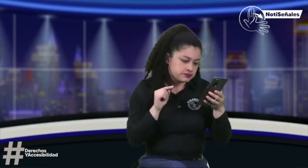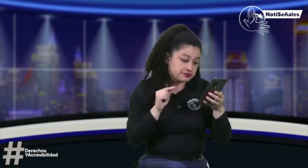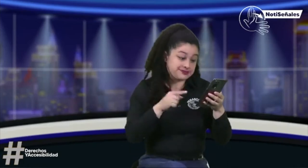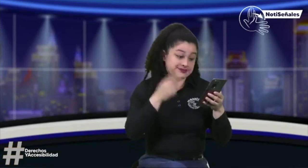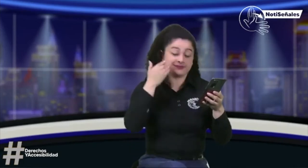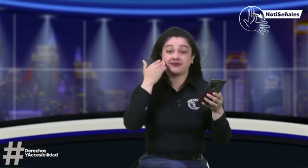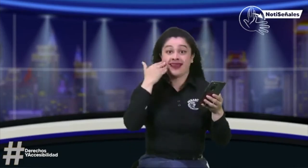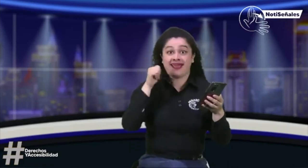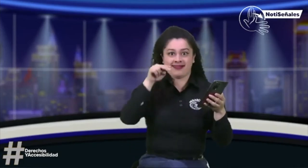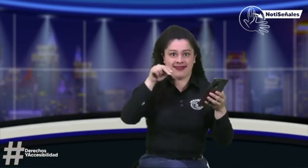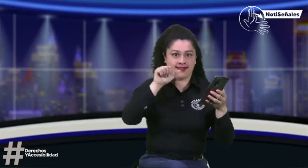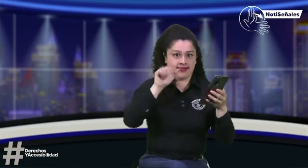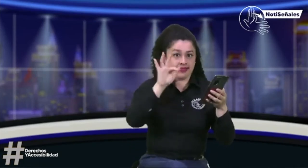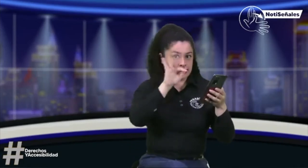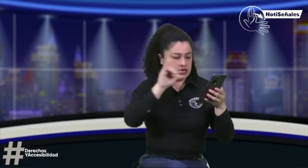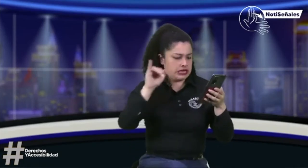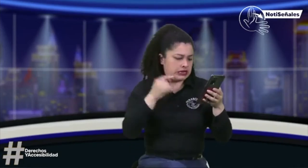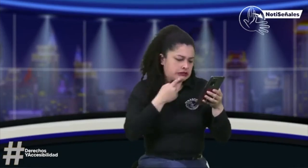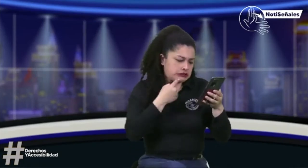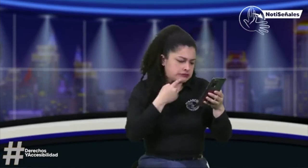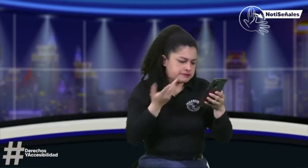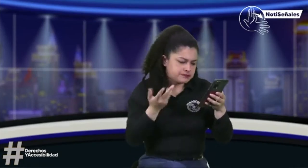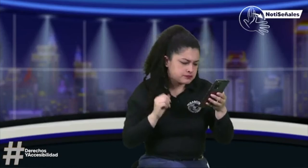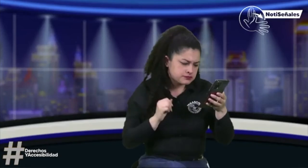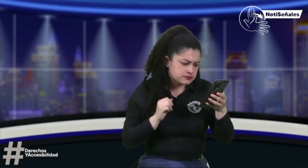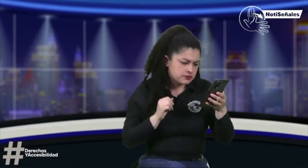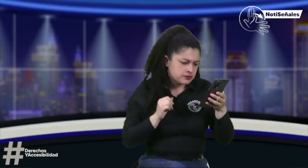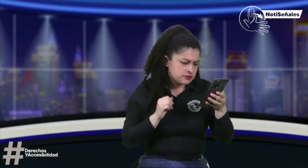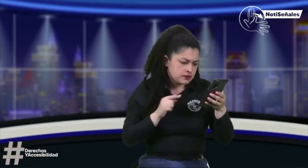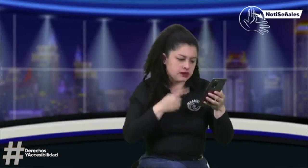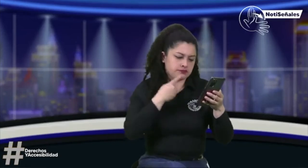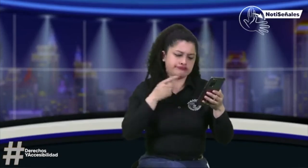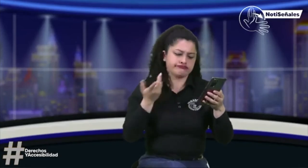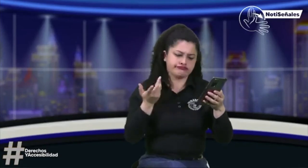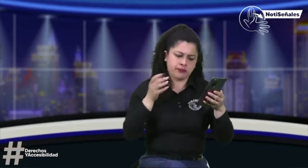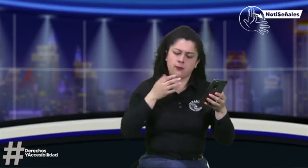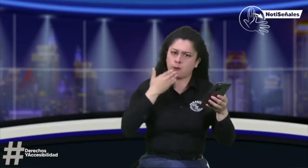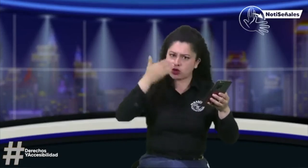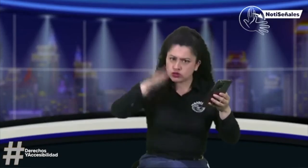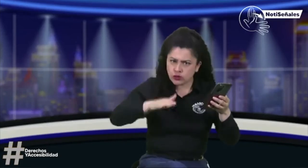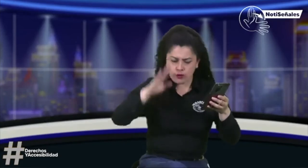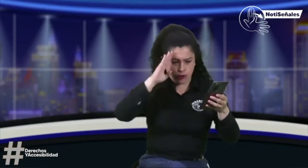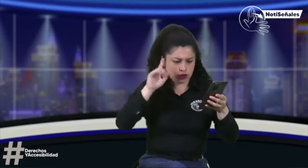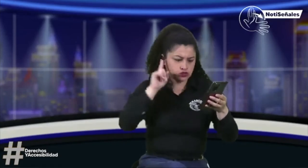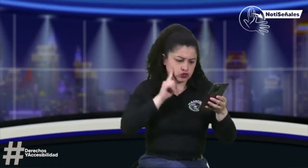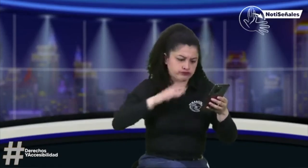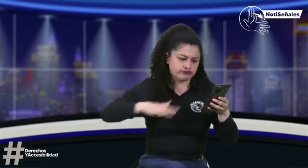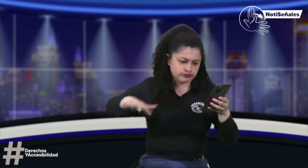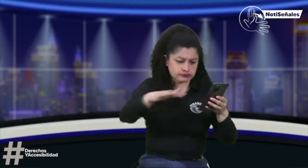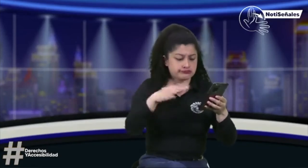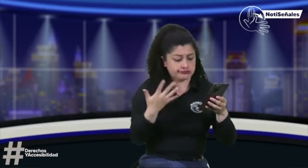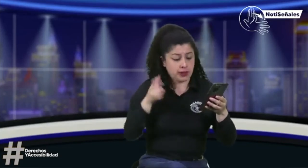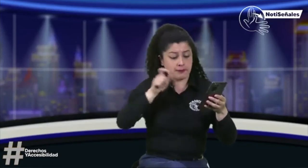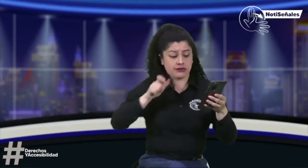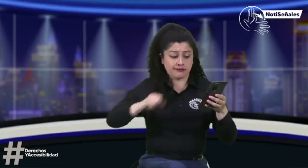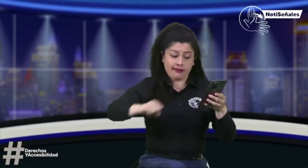Hay otro comentario que nos menciona, Nati. Nos dice, muy buenas tardes para todas las personas